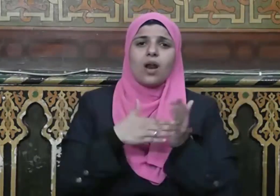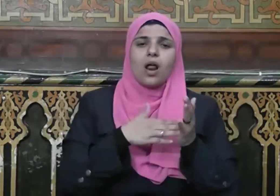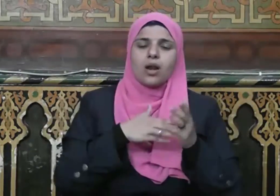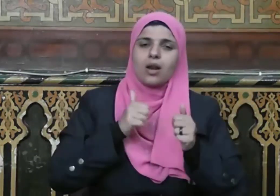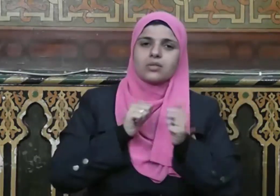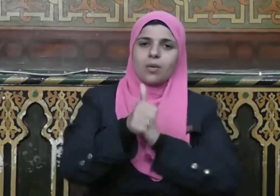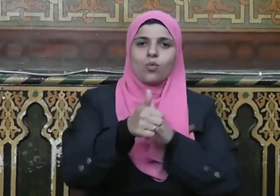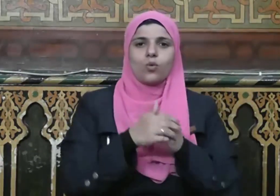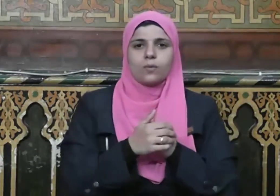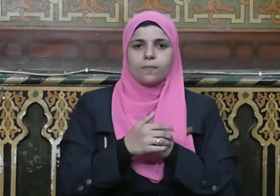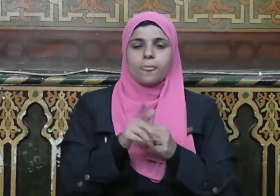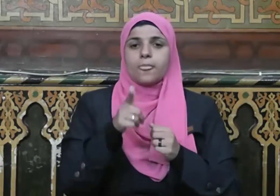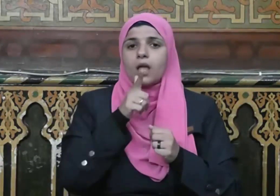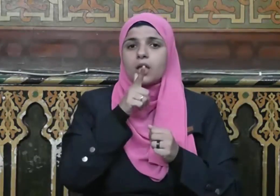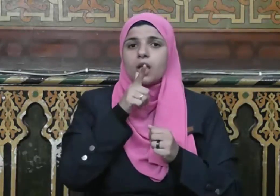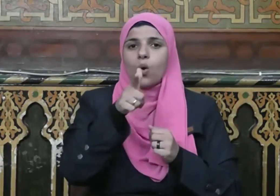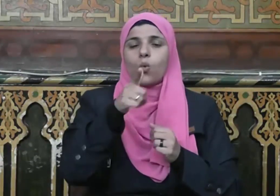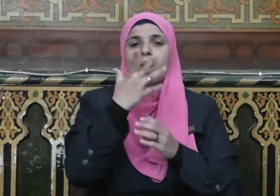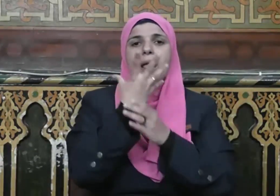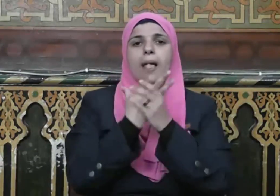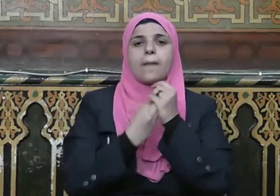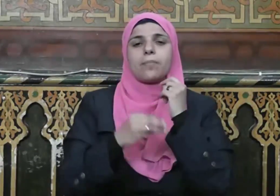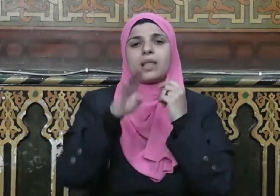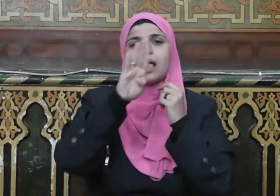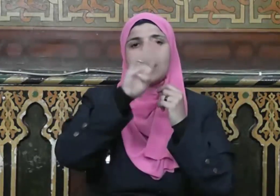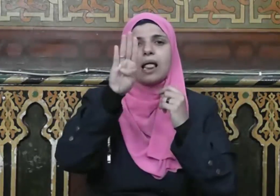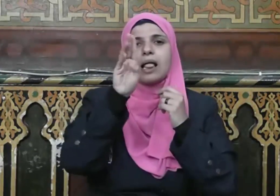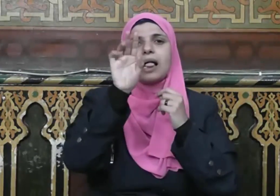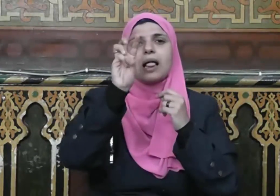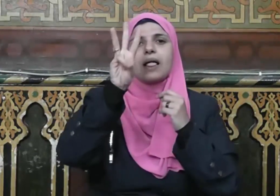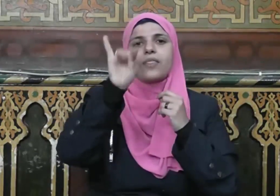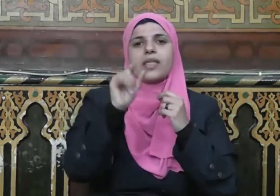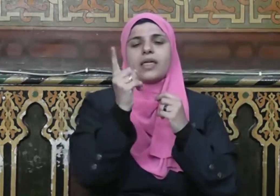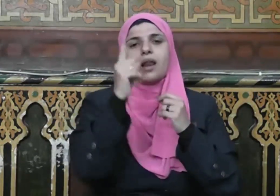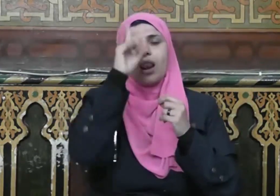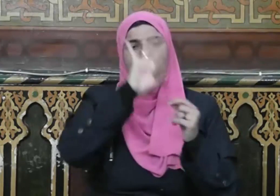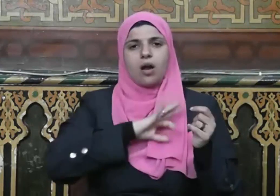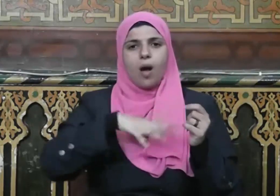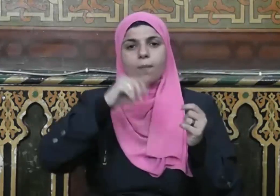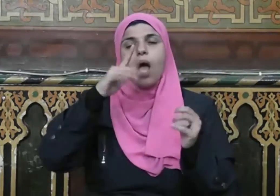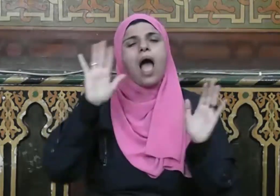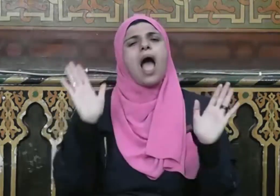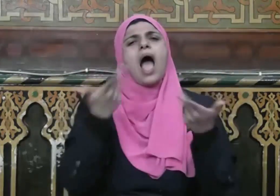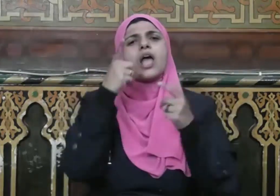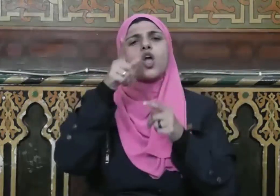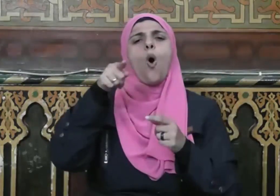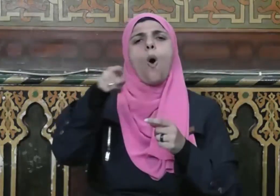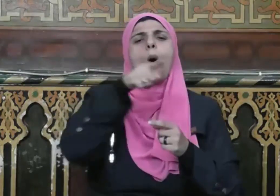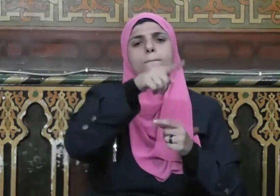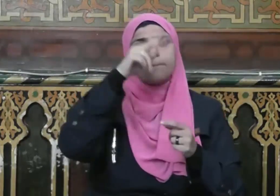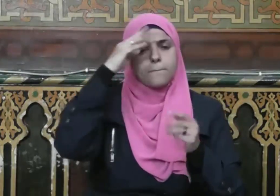يقول ابن كثير رحمه الله أي هم مع إحسانهم